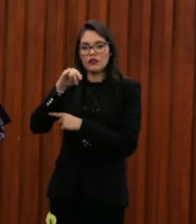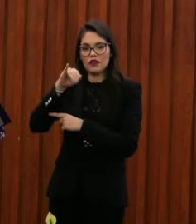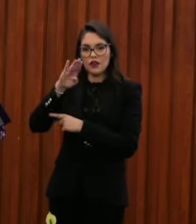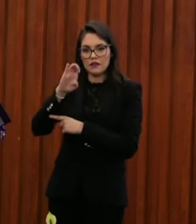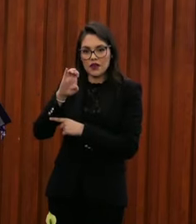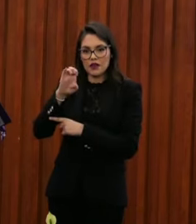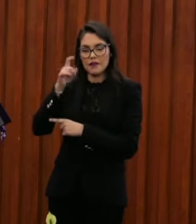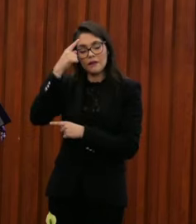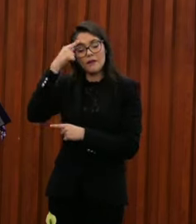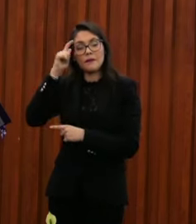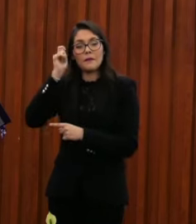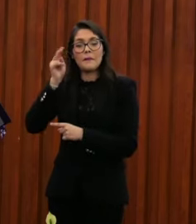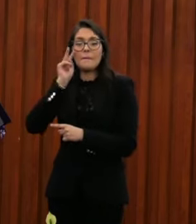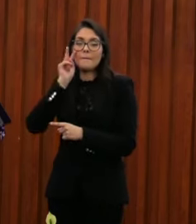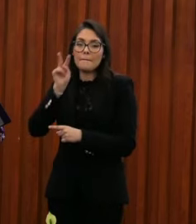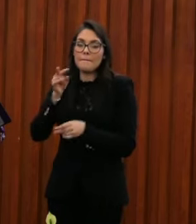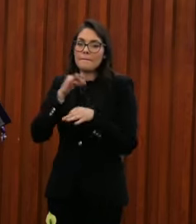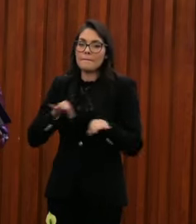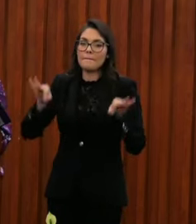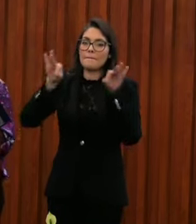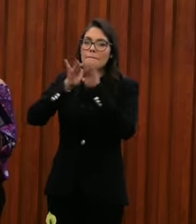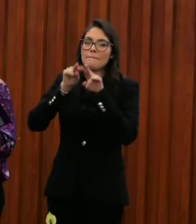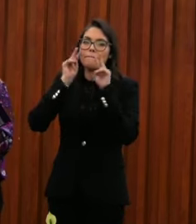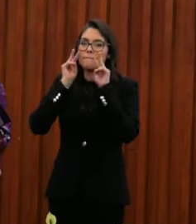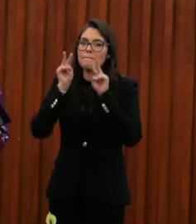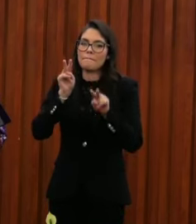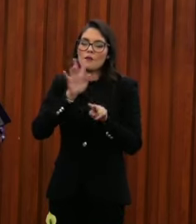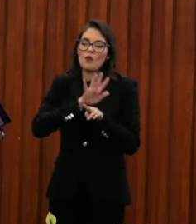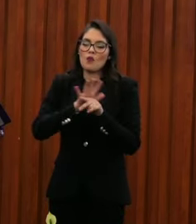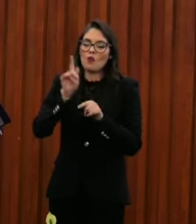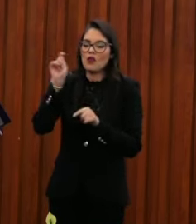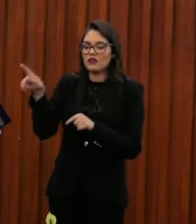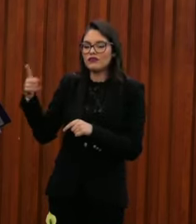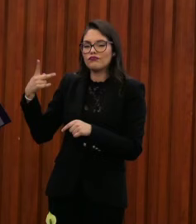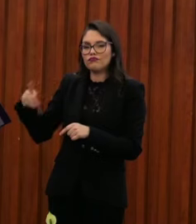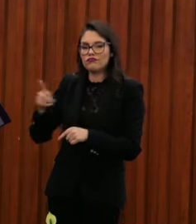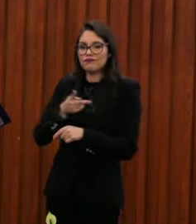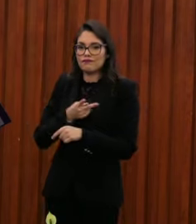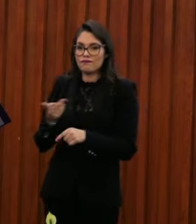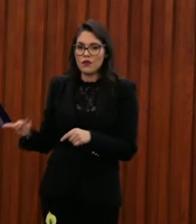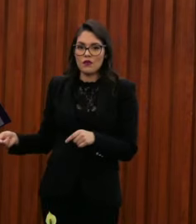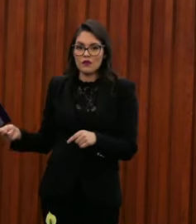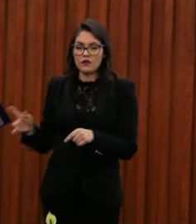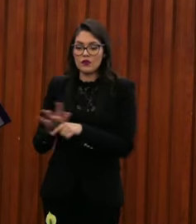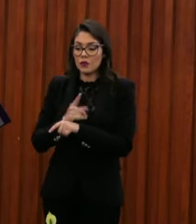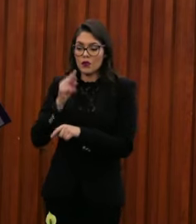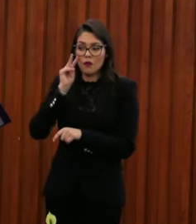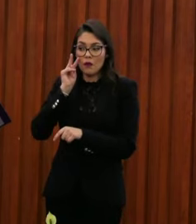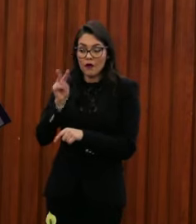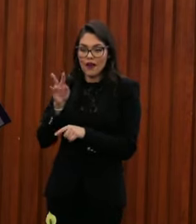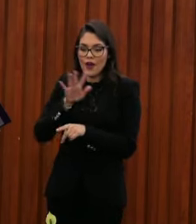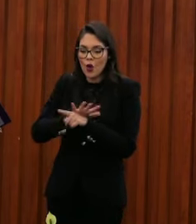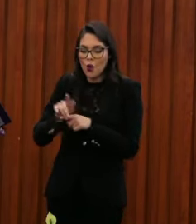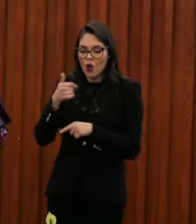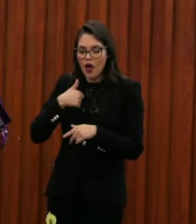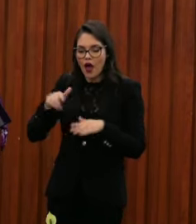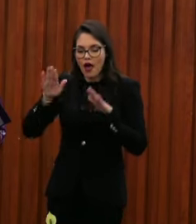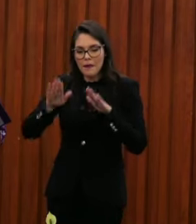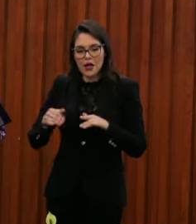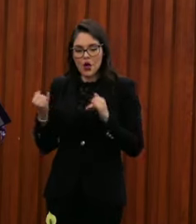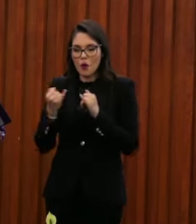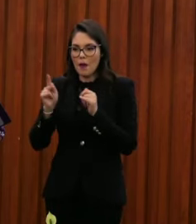necesario ver y visibilizar la feminización de la pobreza, porque si no vemos a la pobreza desde esa perspectiva,